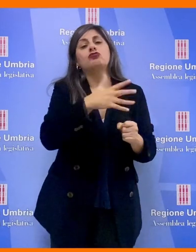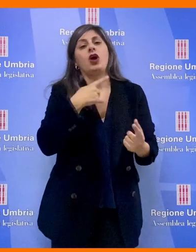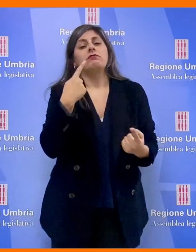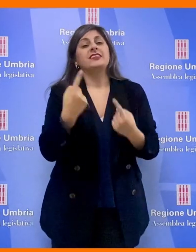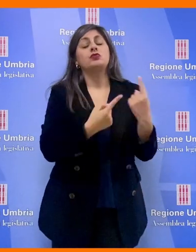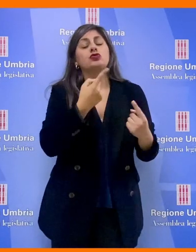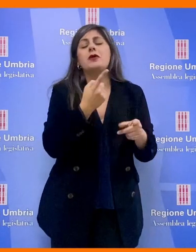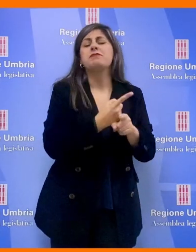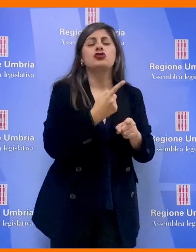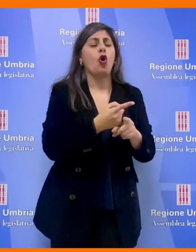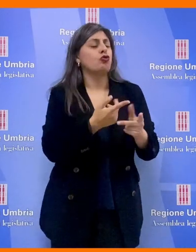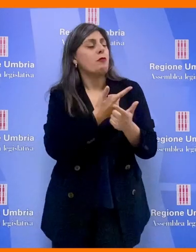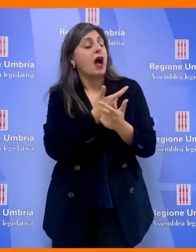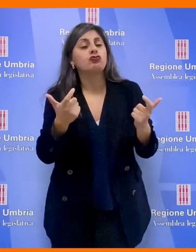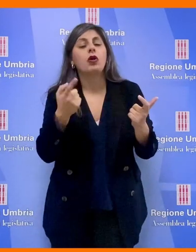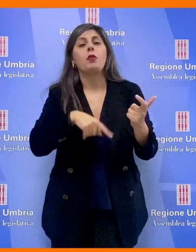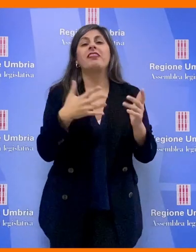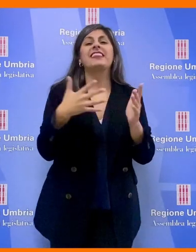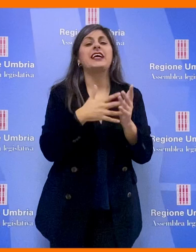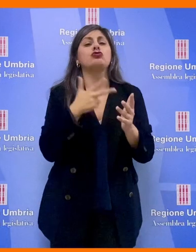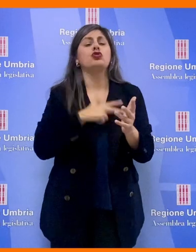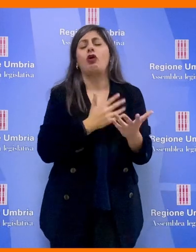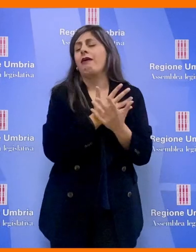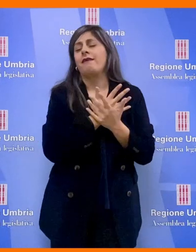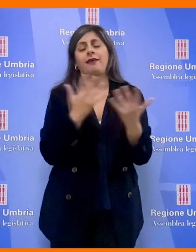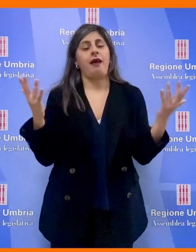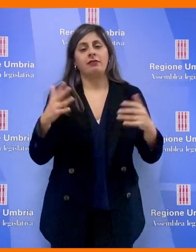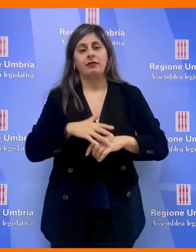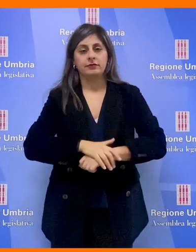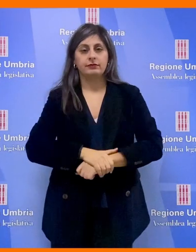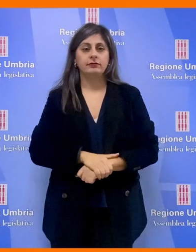condizioni di maggior bisogno e di grave disagio sociale.